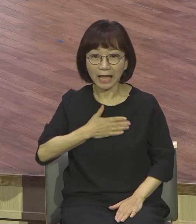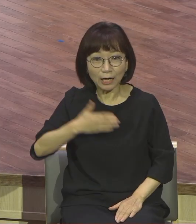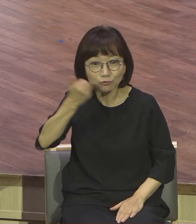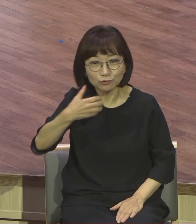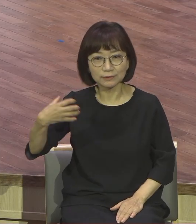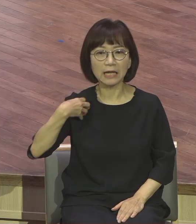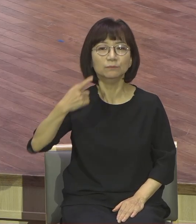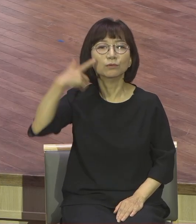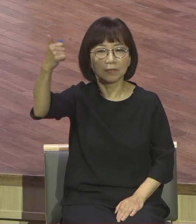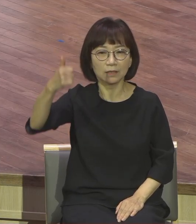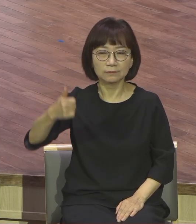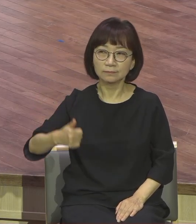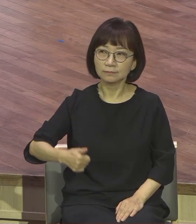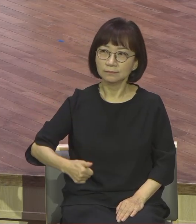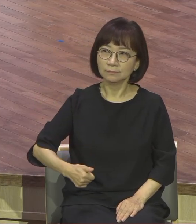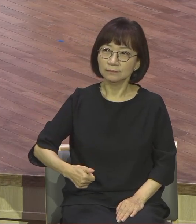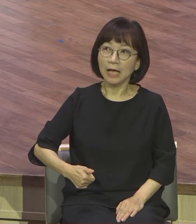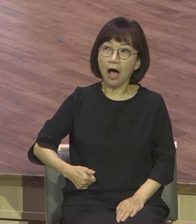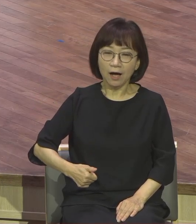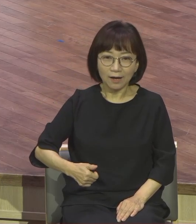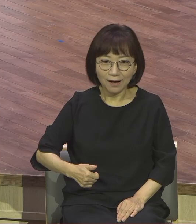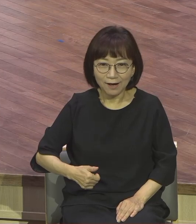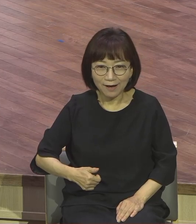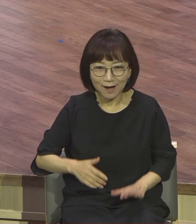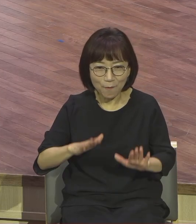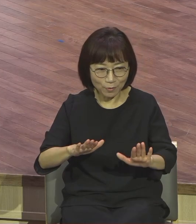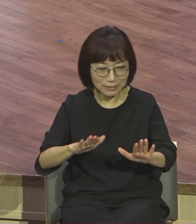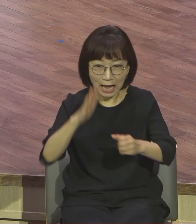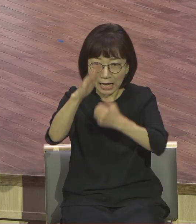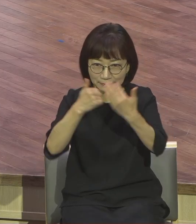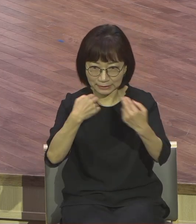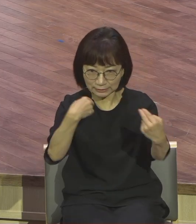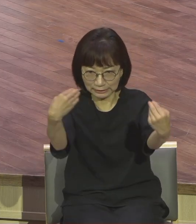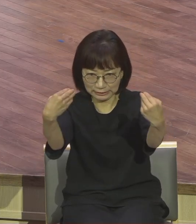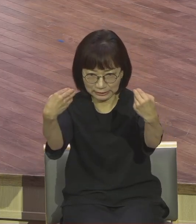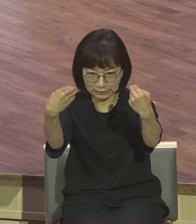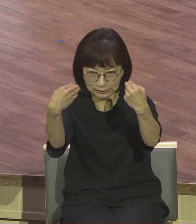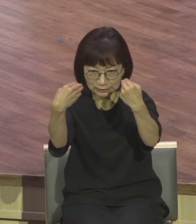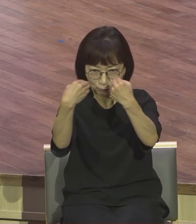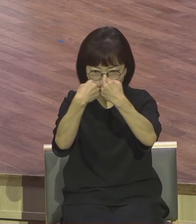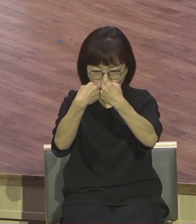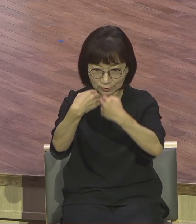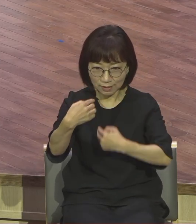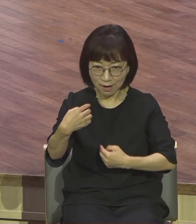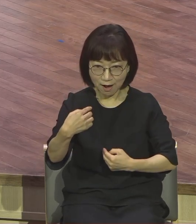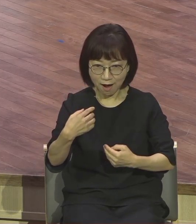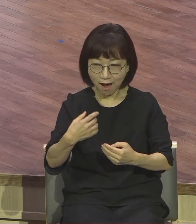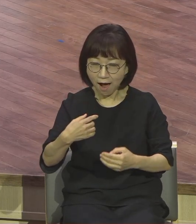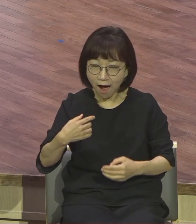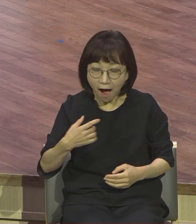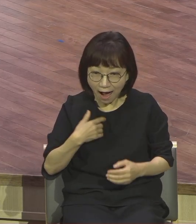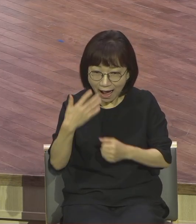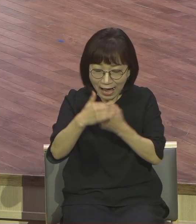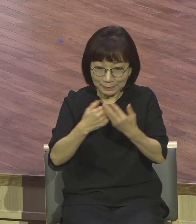제가요 그거를 이번 주에 느끼면서 뭐라 그럴까요 영적 자부심이 생기면서 이야